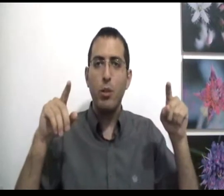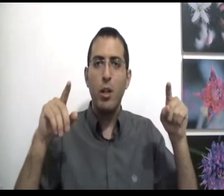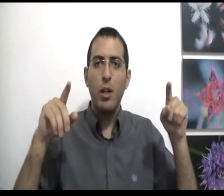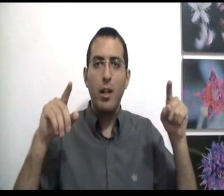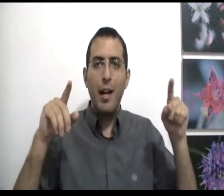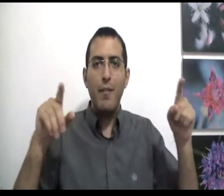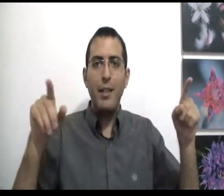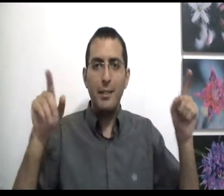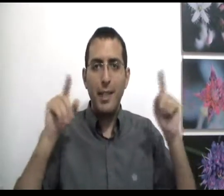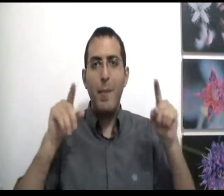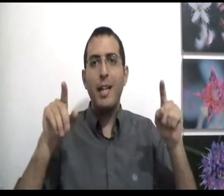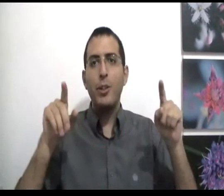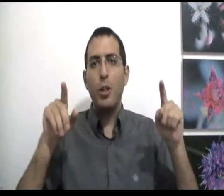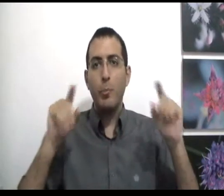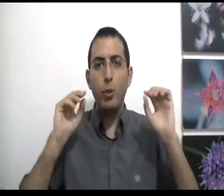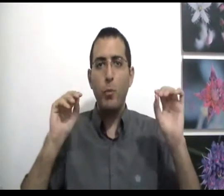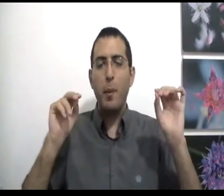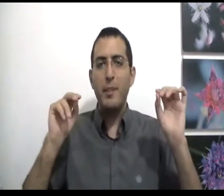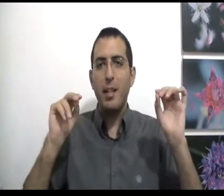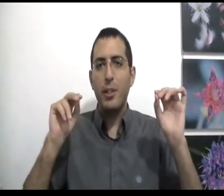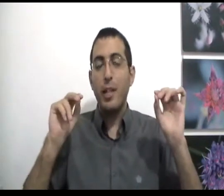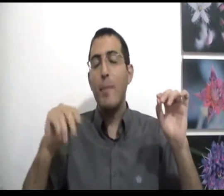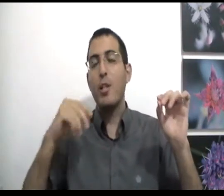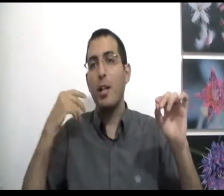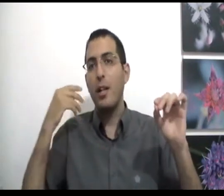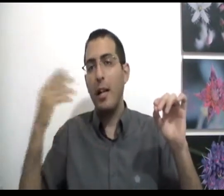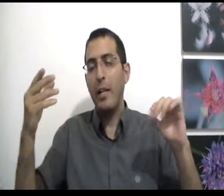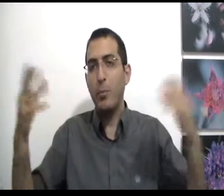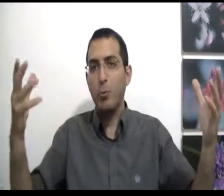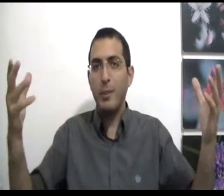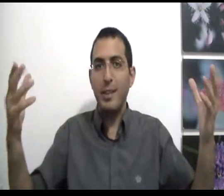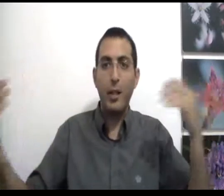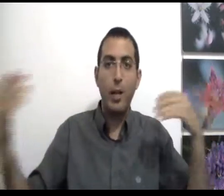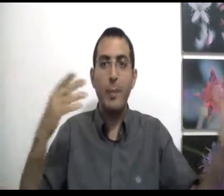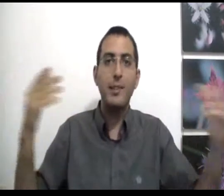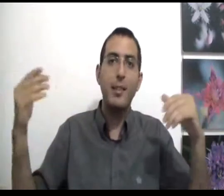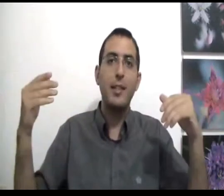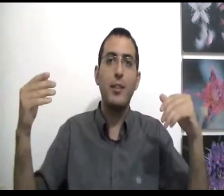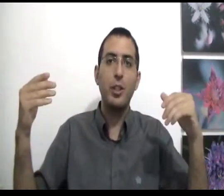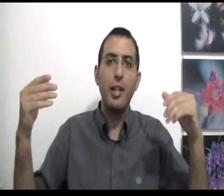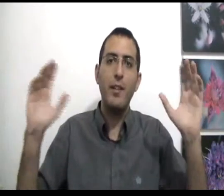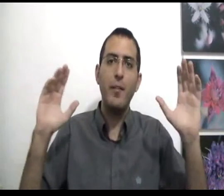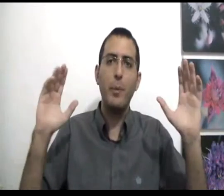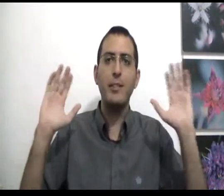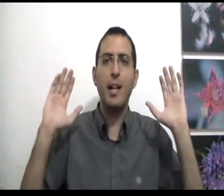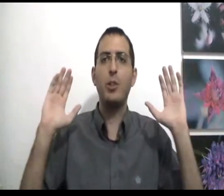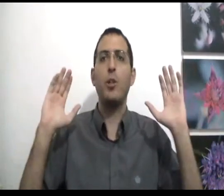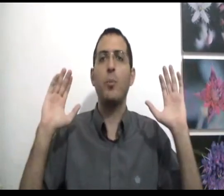אבל זה גם עדיין שלום בדיוק כמו במשחק שגם יש לך אלימות במשחק כאילו אחד מנסה לנצח את השני אבל אף על פיכם זה רק שלום